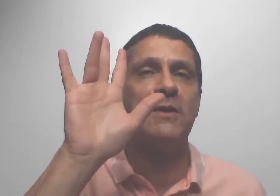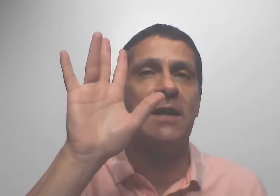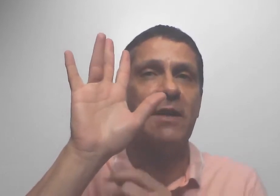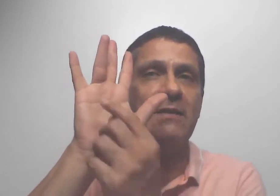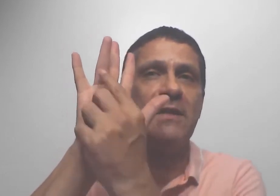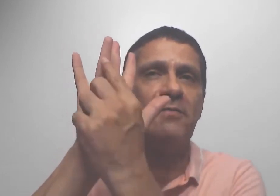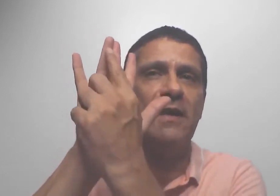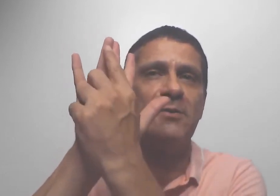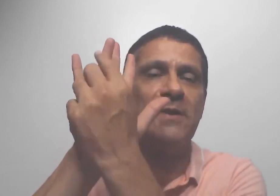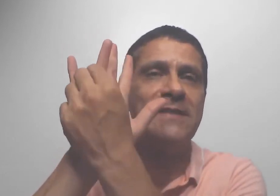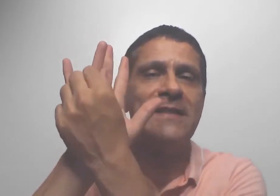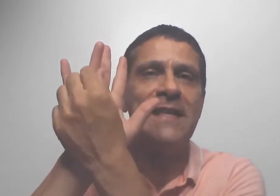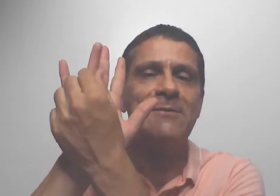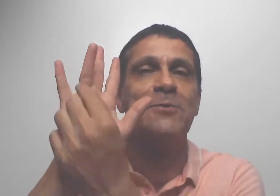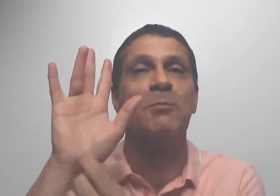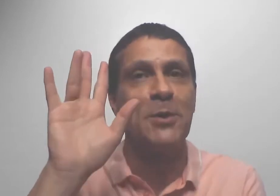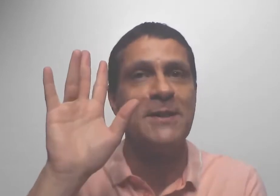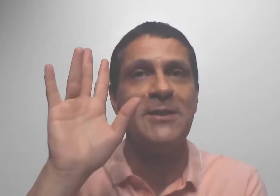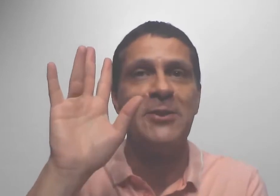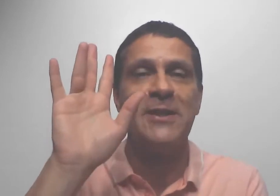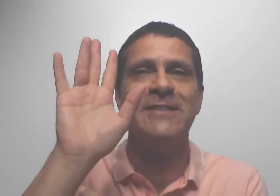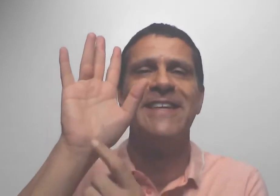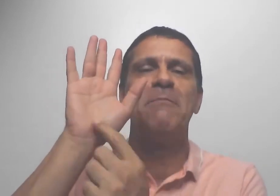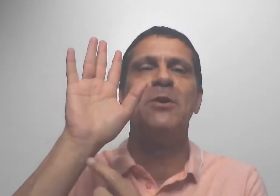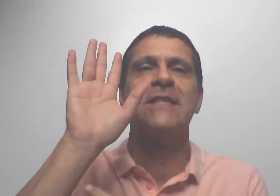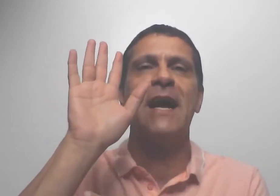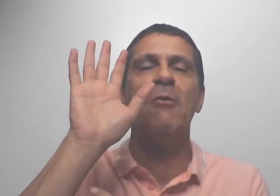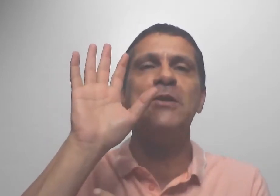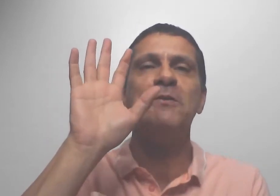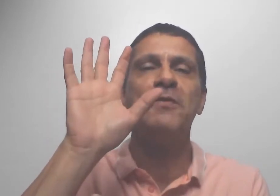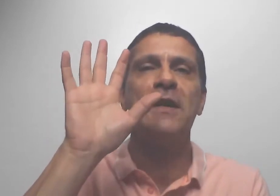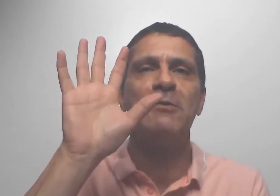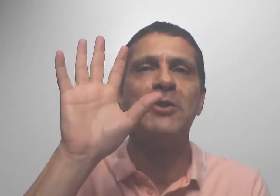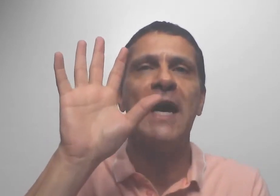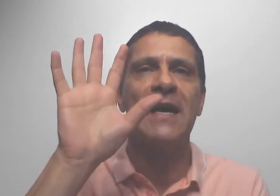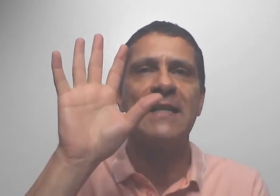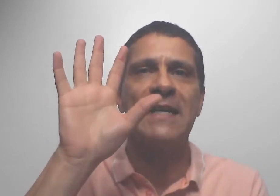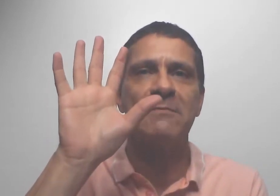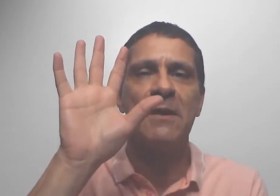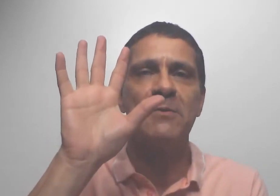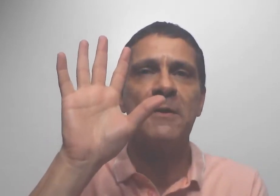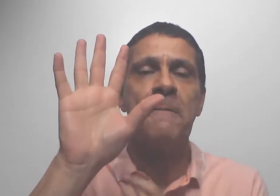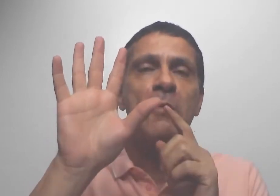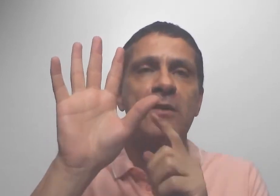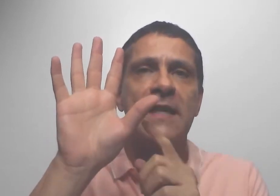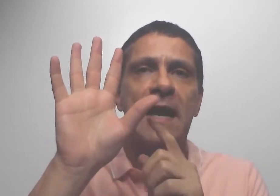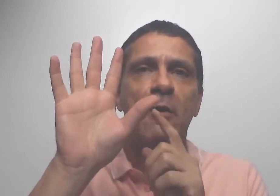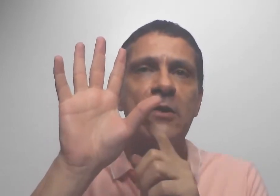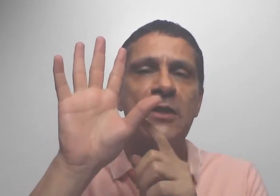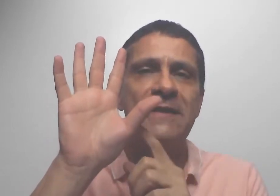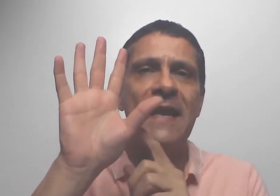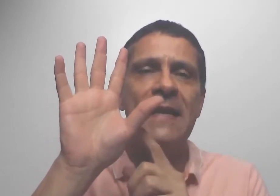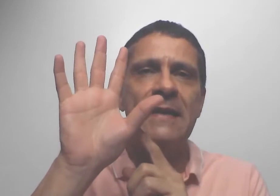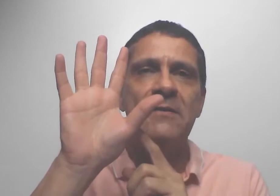eu vou mostrar o que você faz com esse dedo, no bom sentido. Pra mostrar onde fica o chakra das mãos. E vou mostrar onde tem